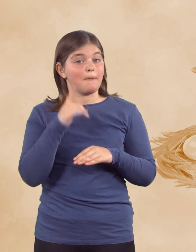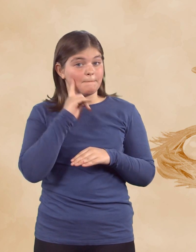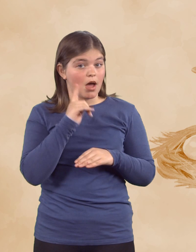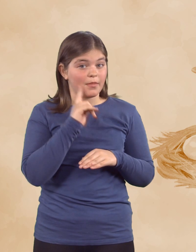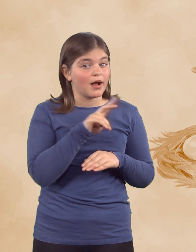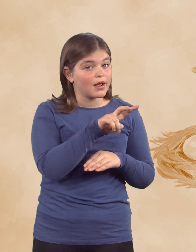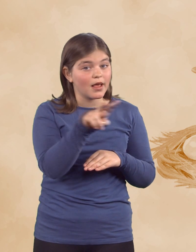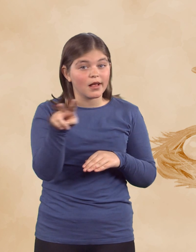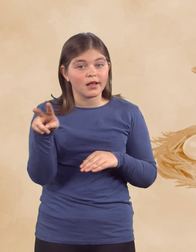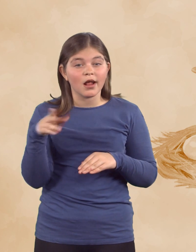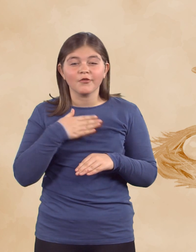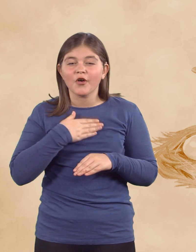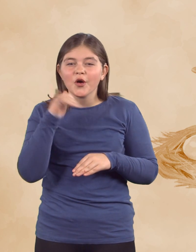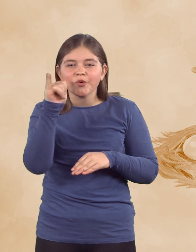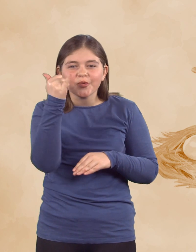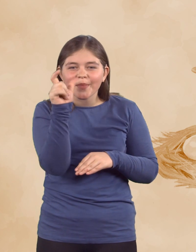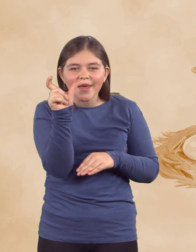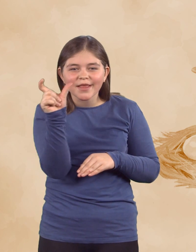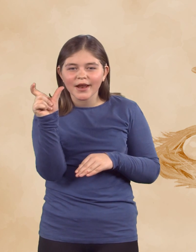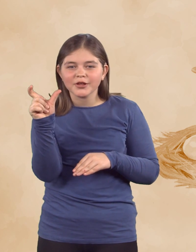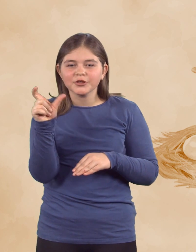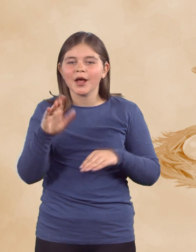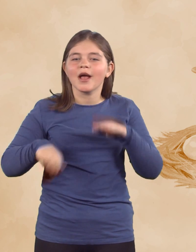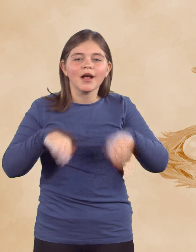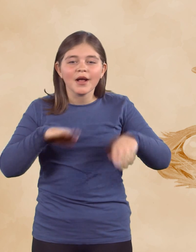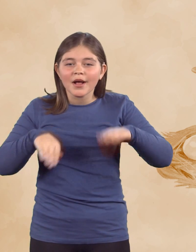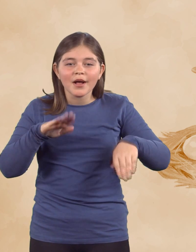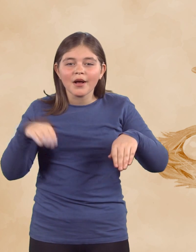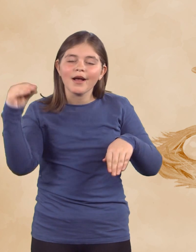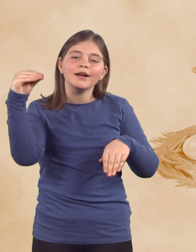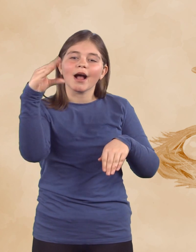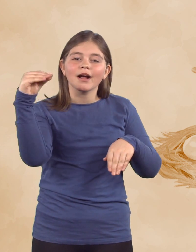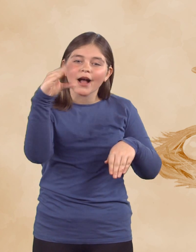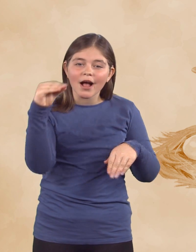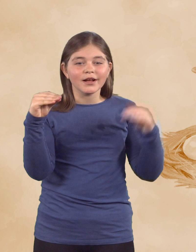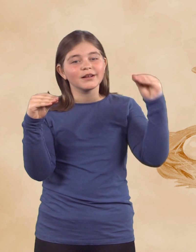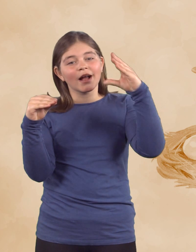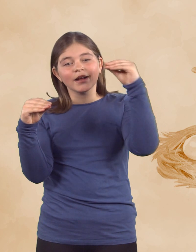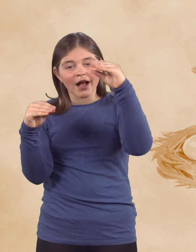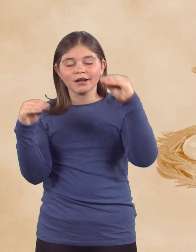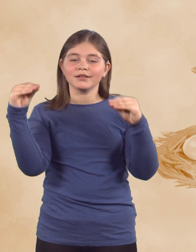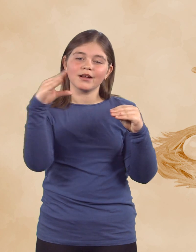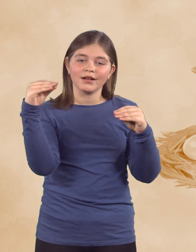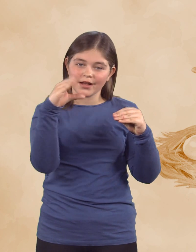Uživala je v pogledu na svoje male račke, ki so veselo čofotale in klicale. Gaga, Gaga, Gaga.